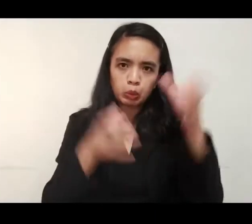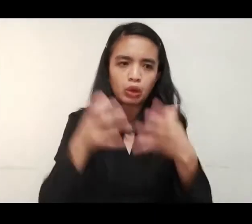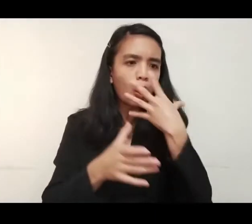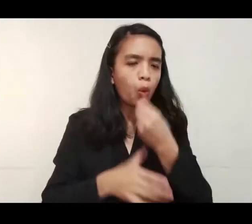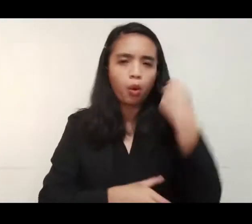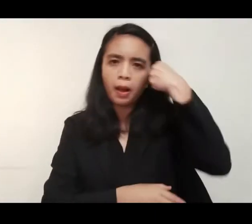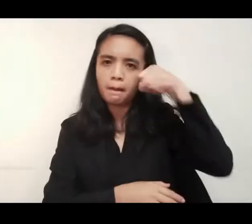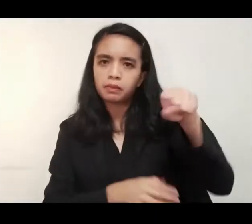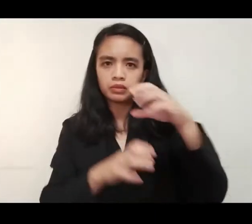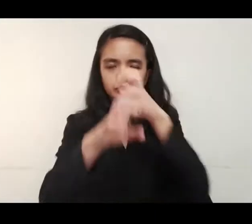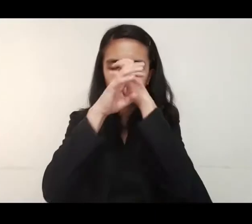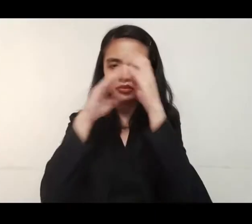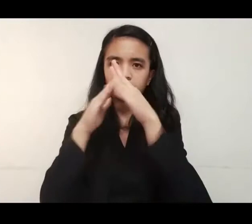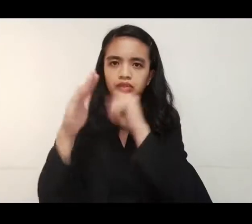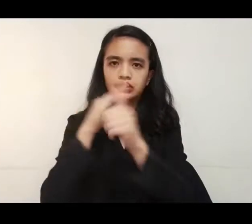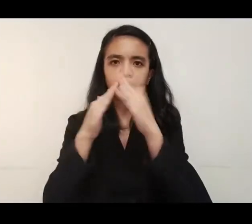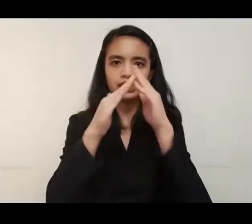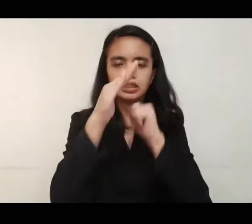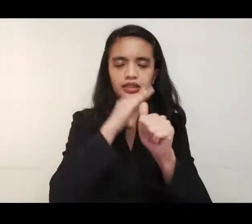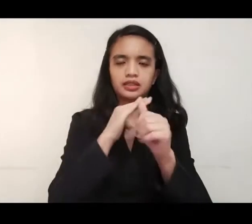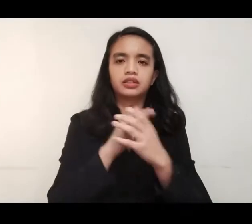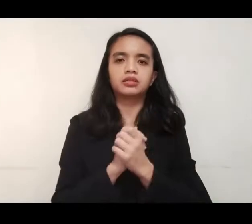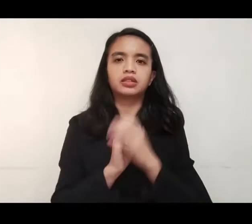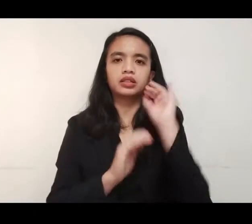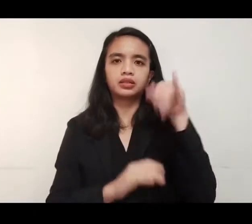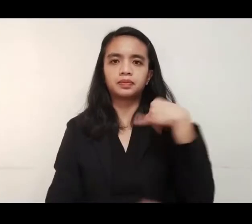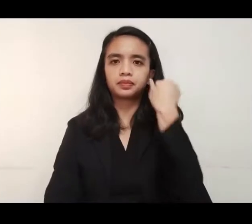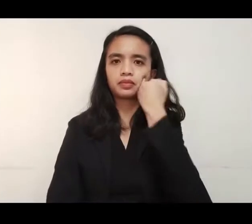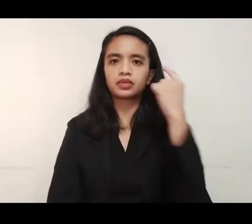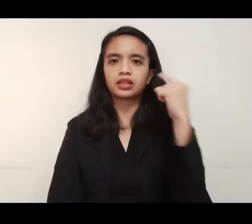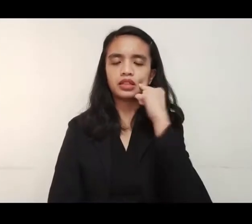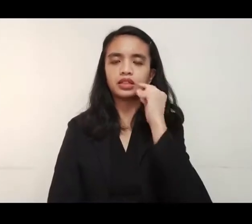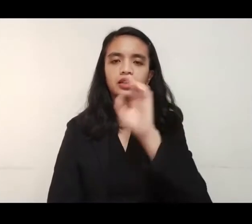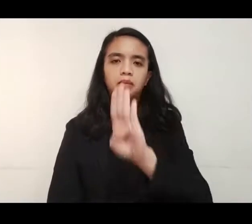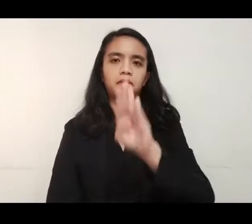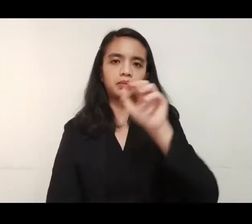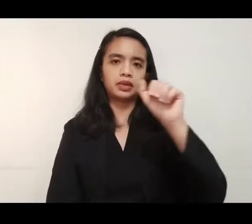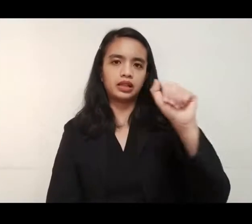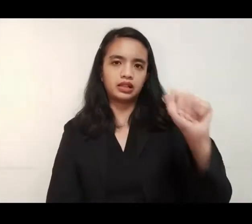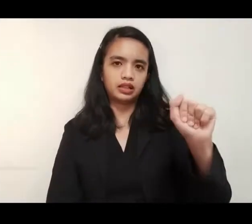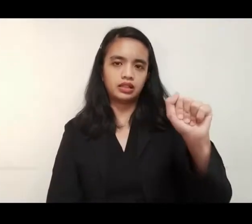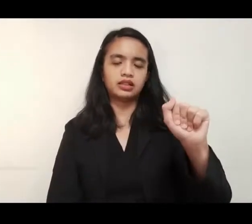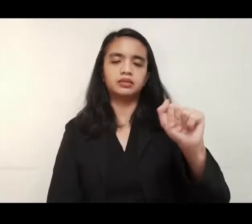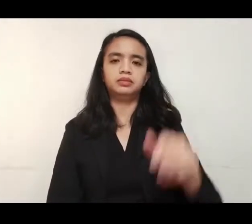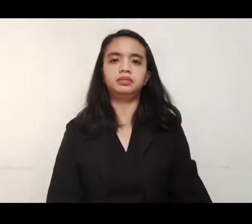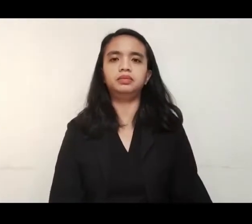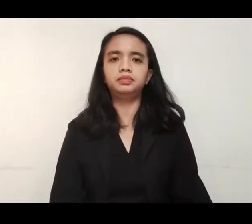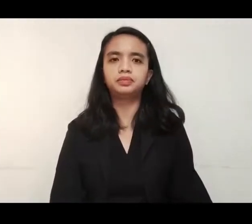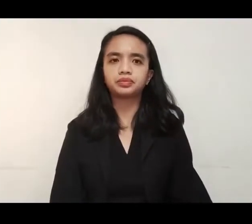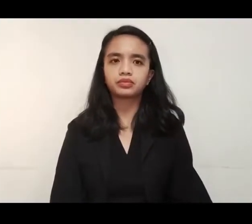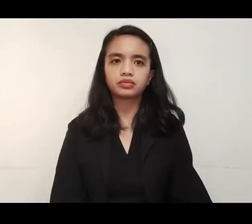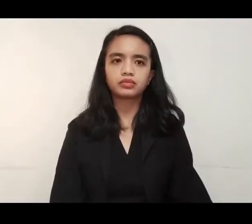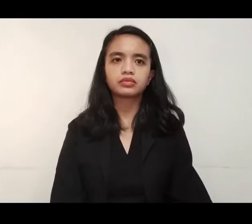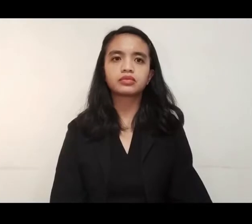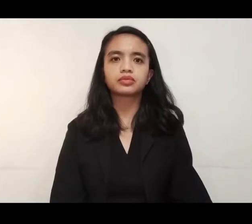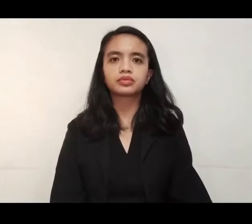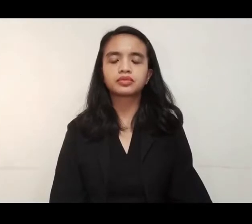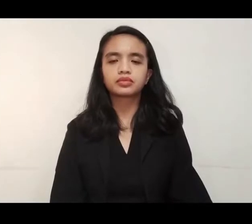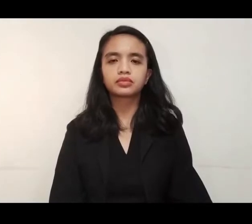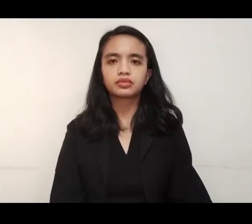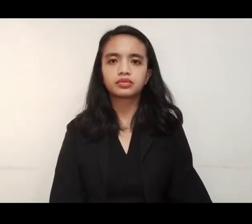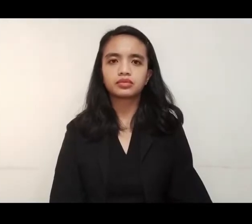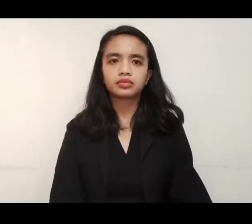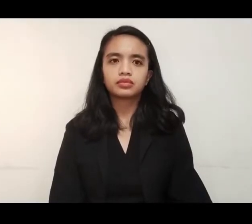lumabag sa EZQ. Kasama si Daryl Peralta, Jaswin Gabriel Galban. Balitang Amyanan.